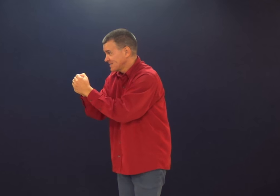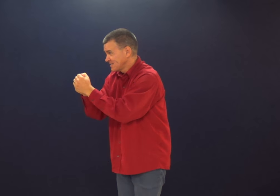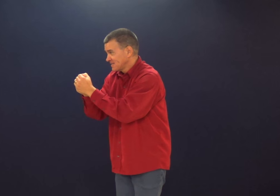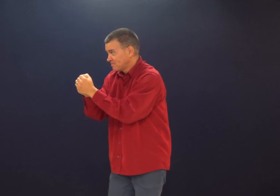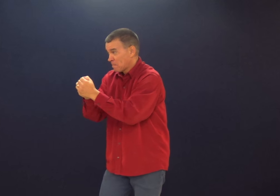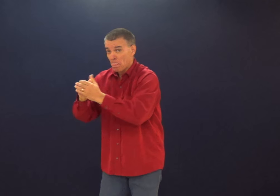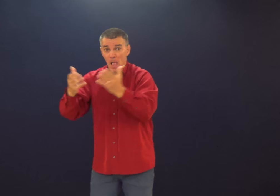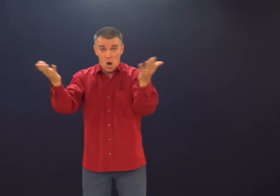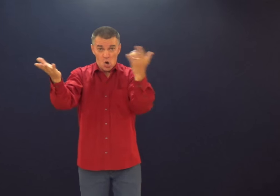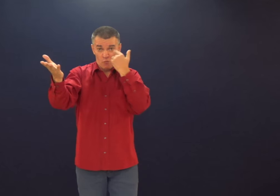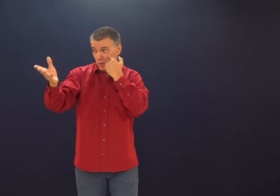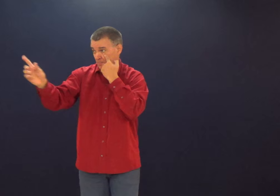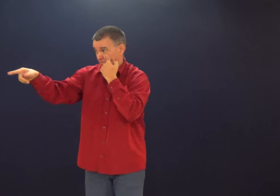Mas Jesus pode te dar a paz.